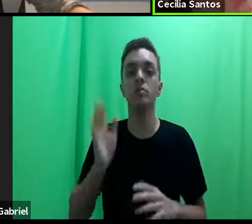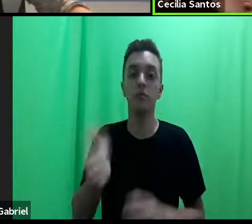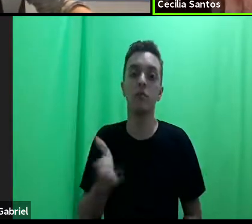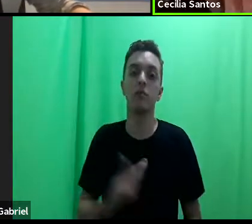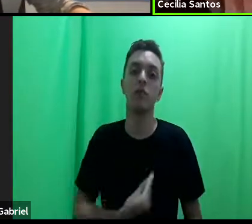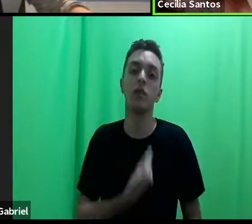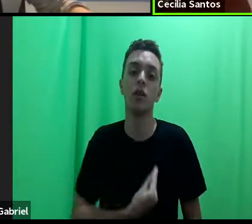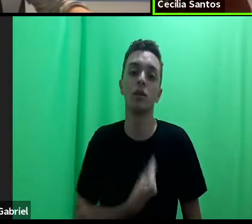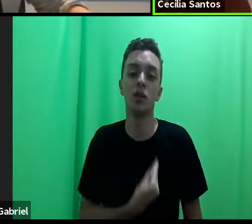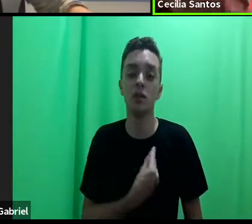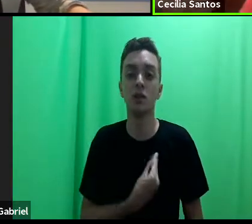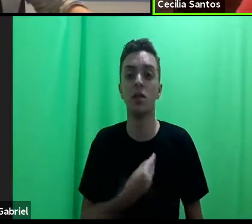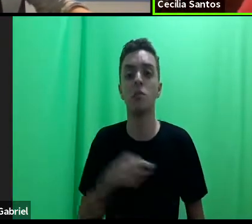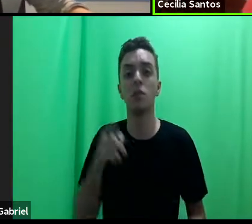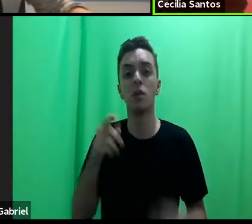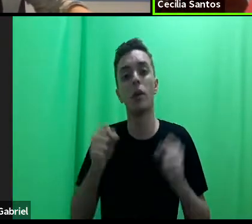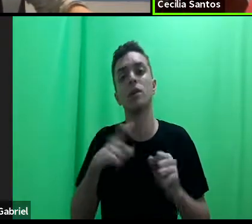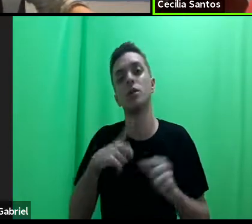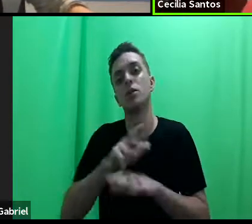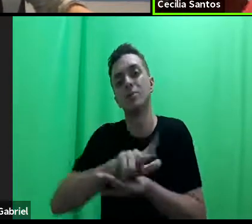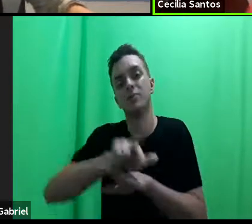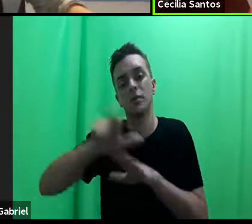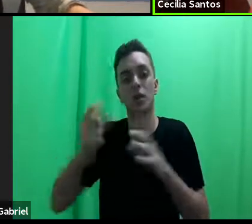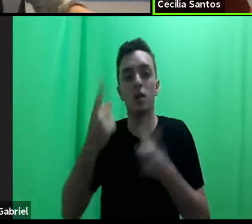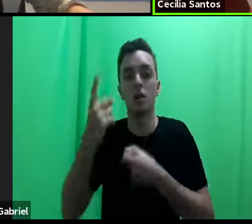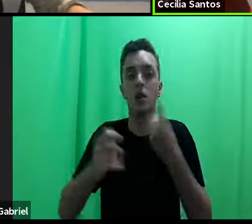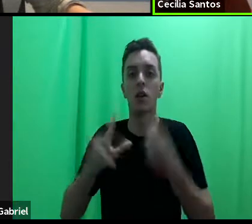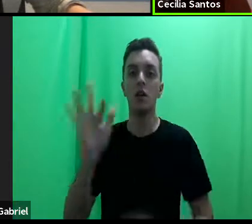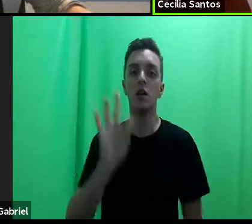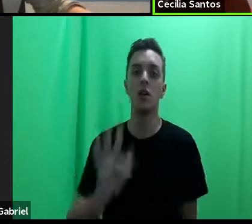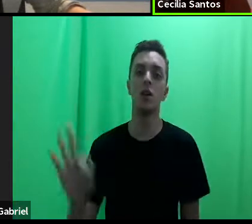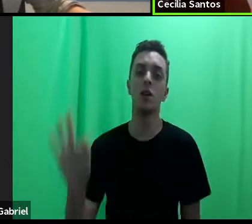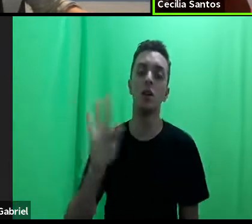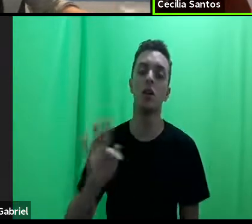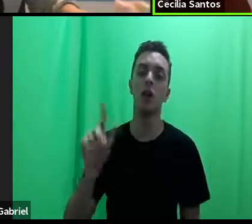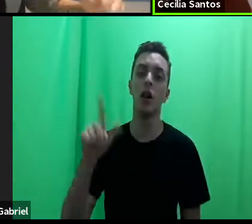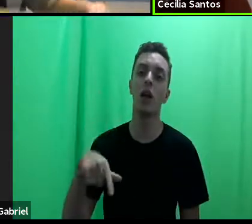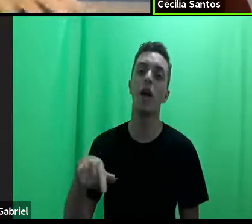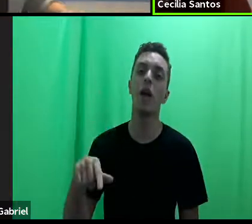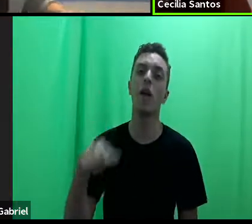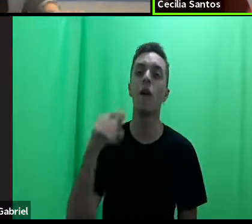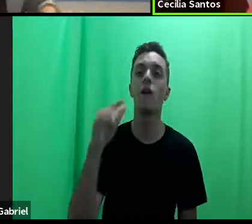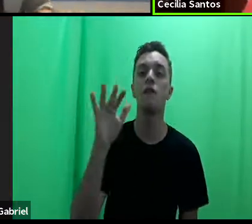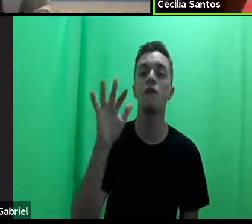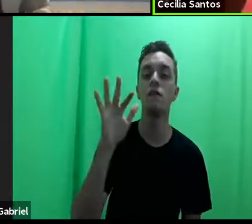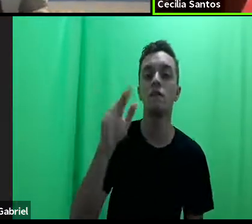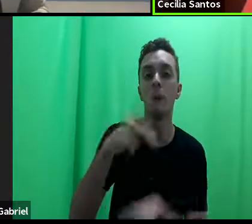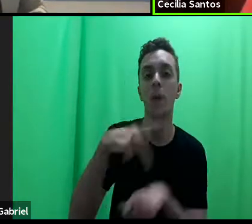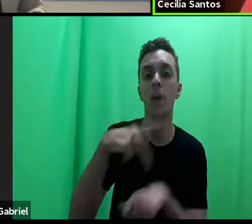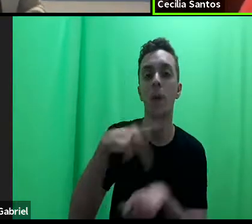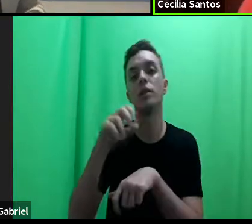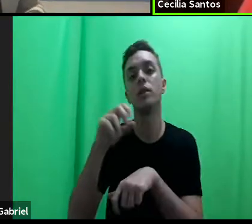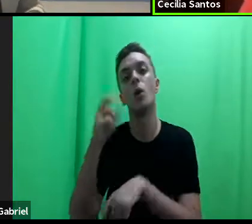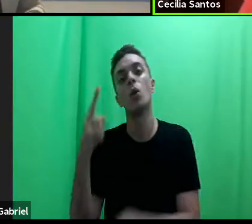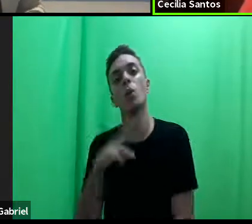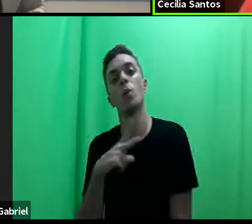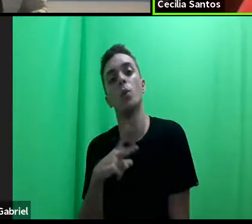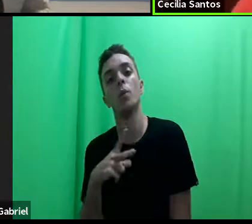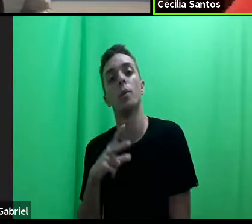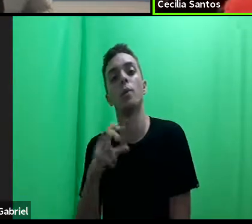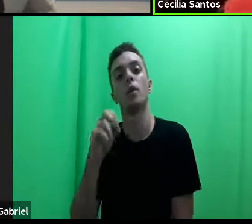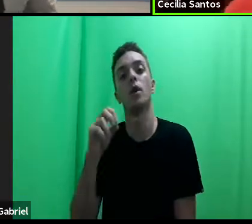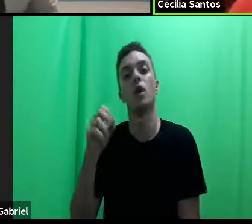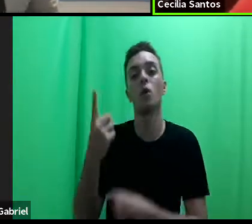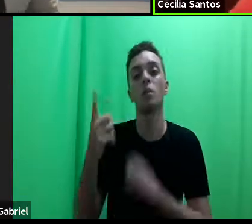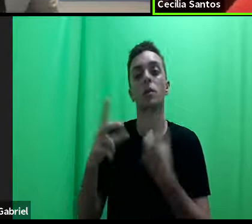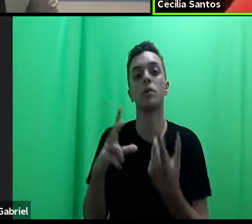diversas, porque você mencionou em algumas faculdades são federais públicas, outras são privadas e não é obrigatório.